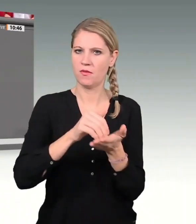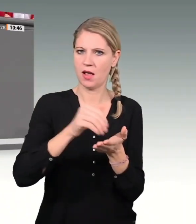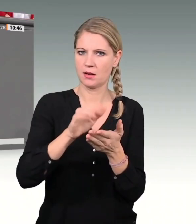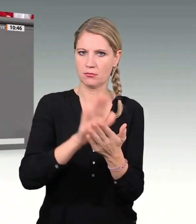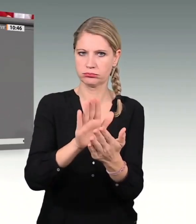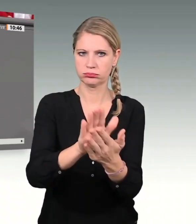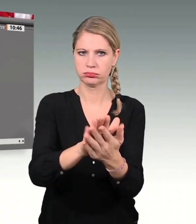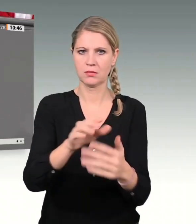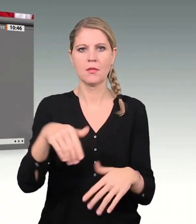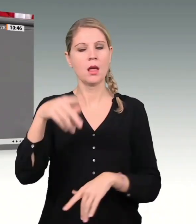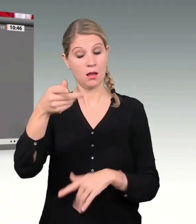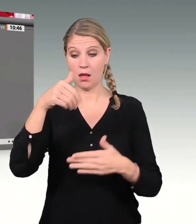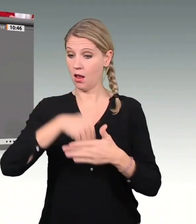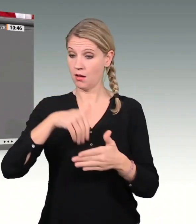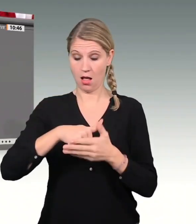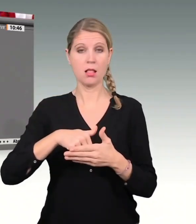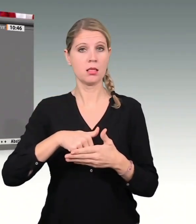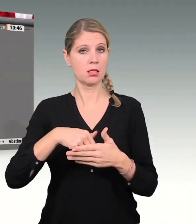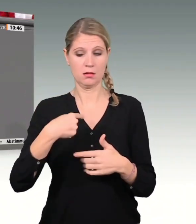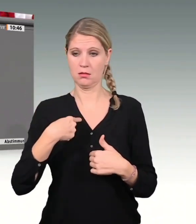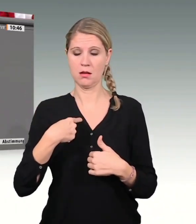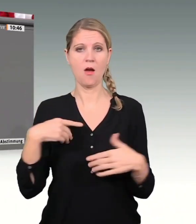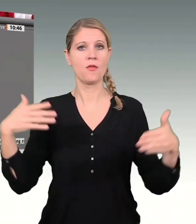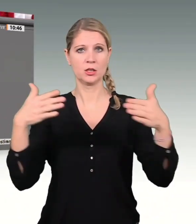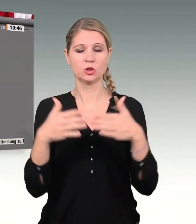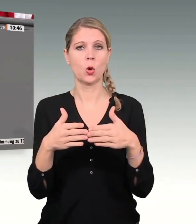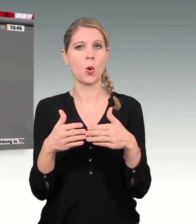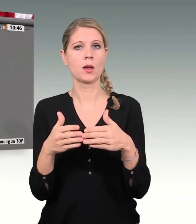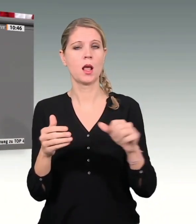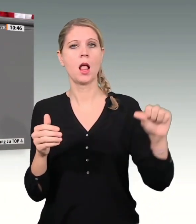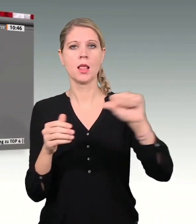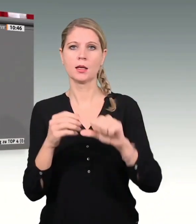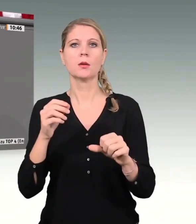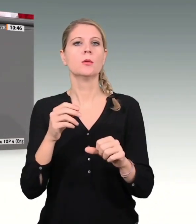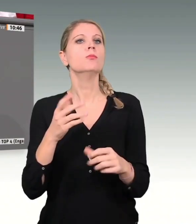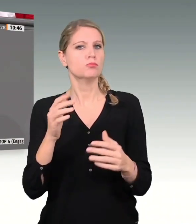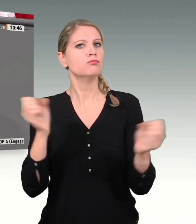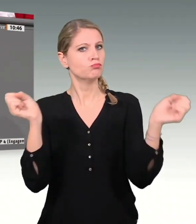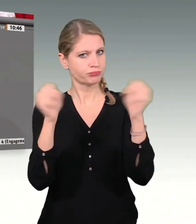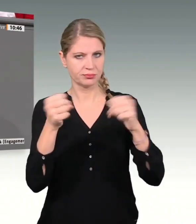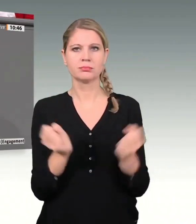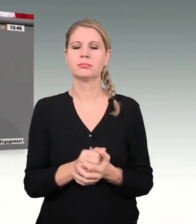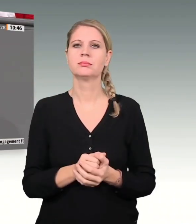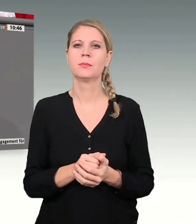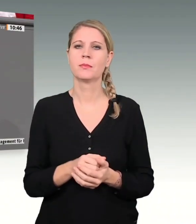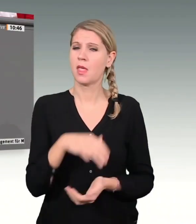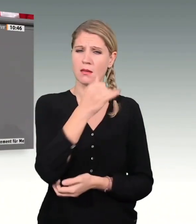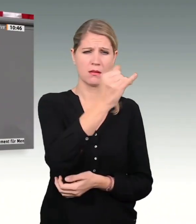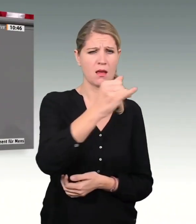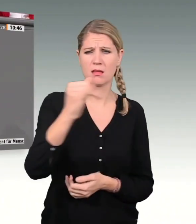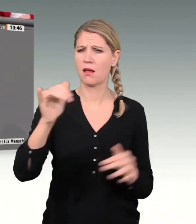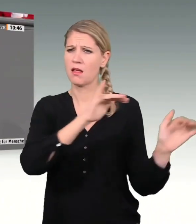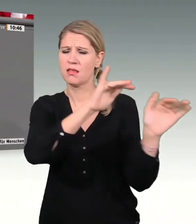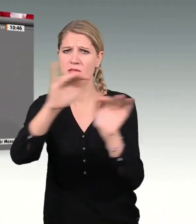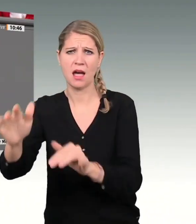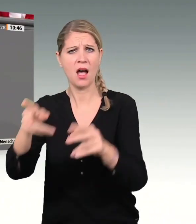Anliegen stimmt die Fraktion Die Linke ausdrücklich zu. Jede und jeder hat das Recht, einer Religion zu